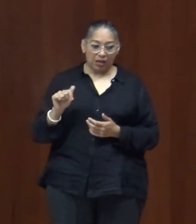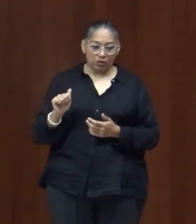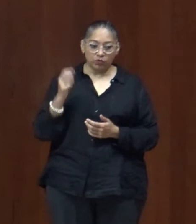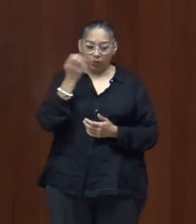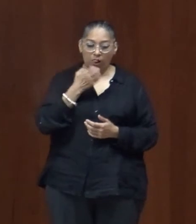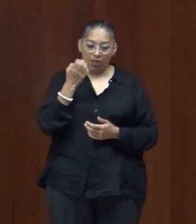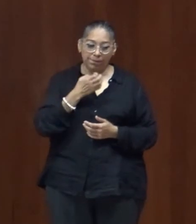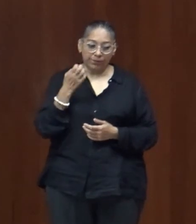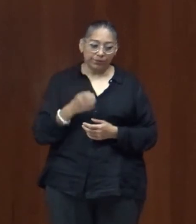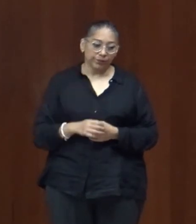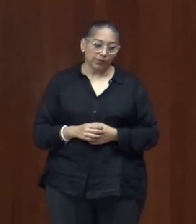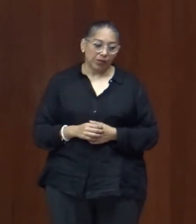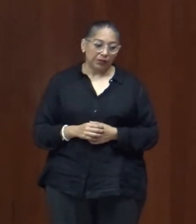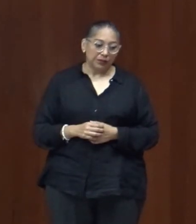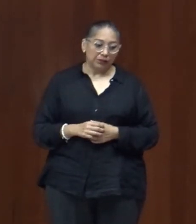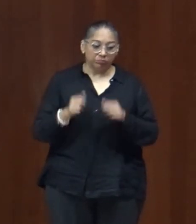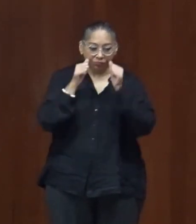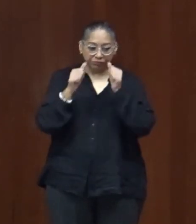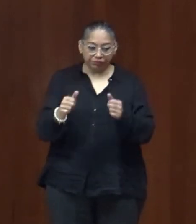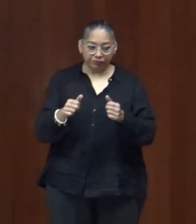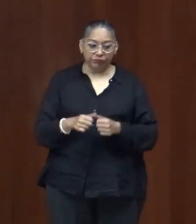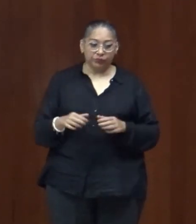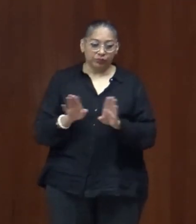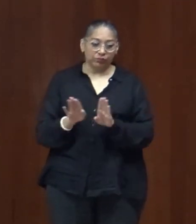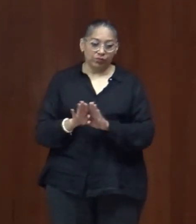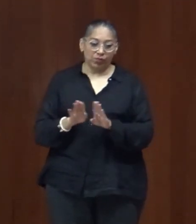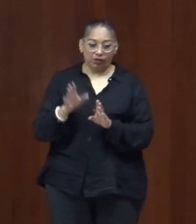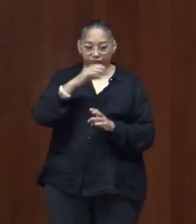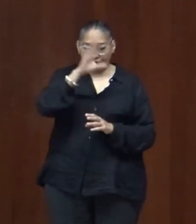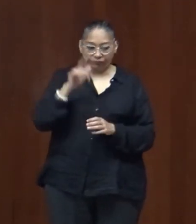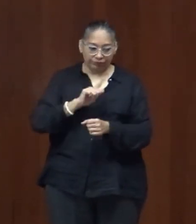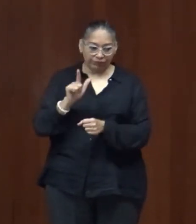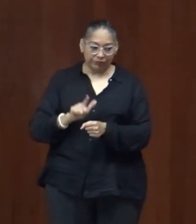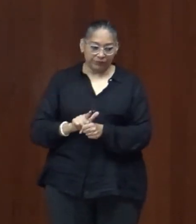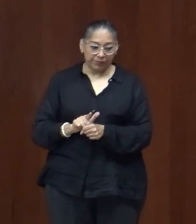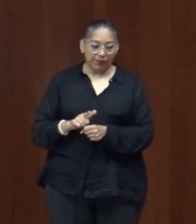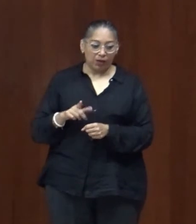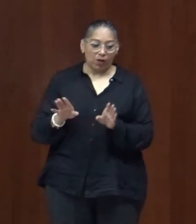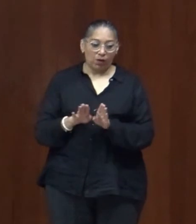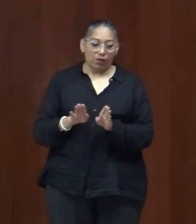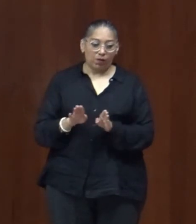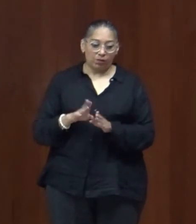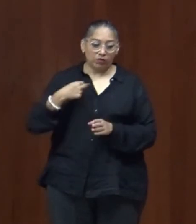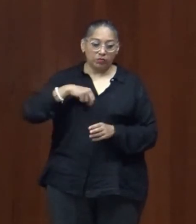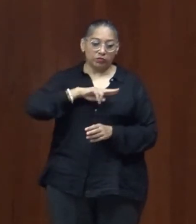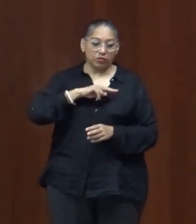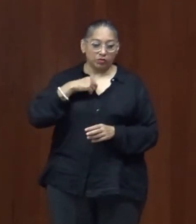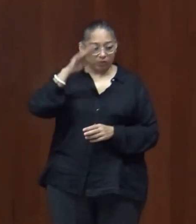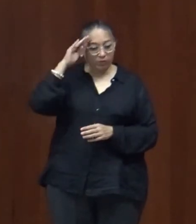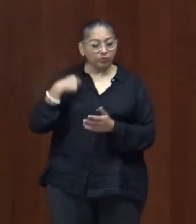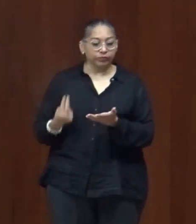físico óptico mirar como práctica cultural aprendida mirar como simulacro mirar como modo de posicionarnos